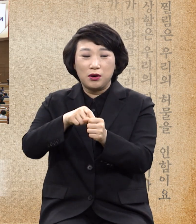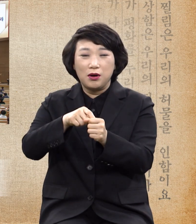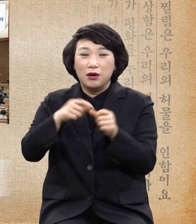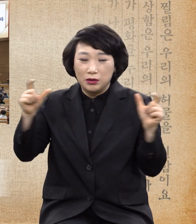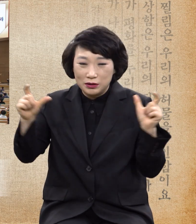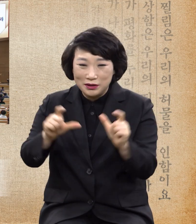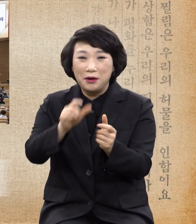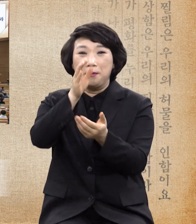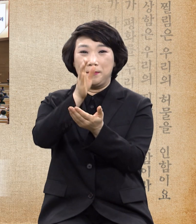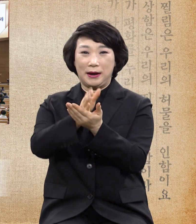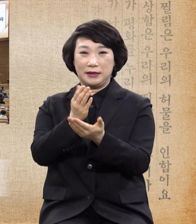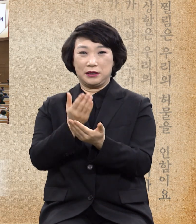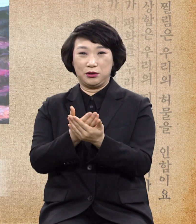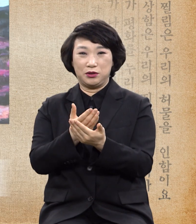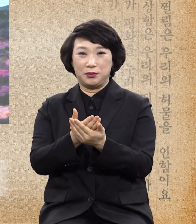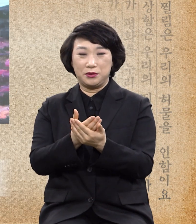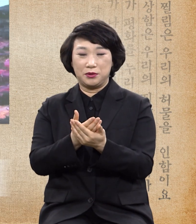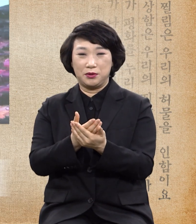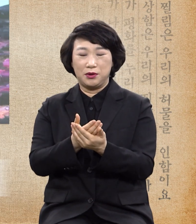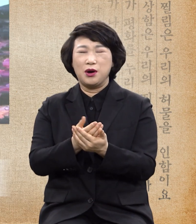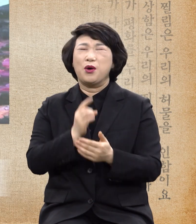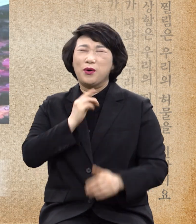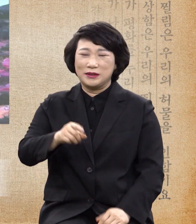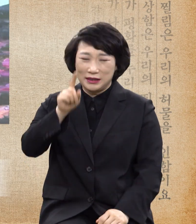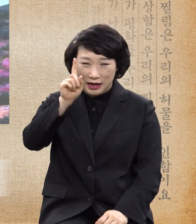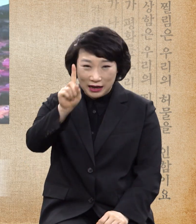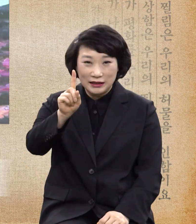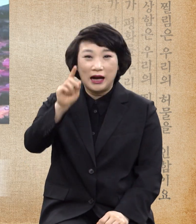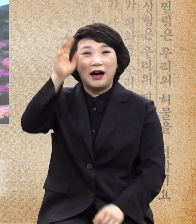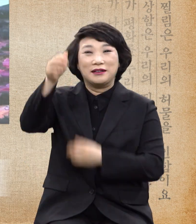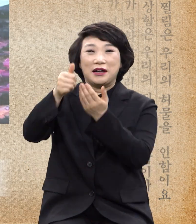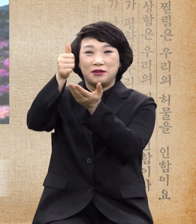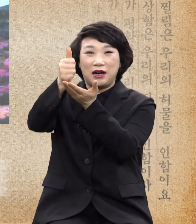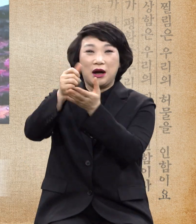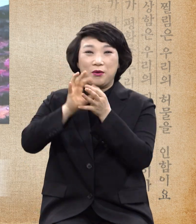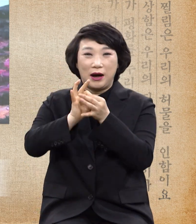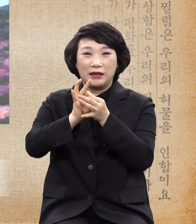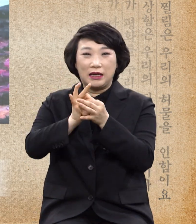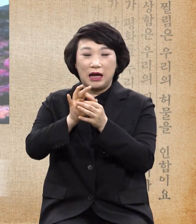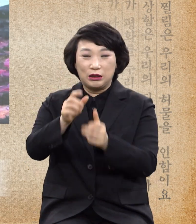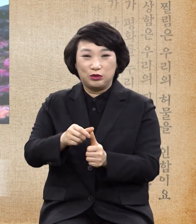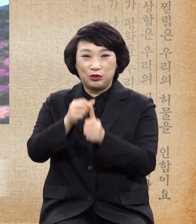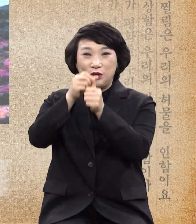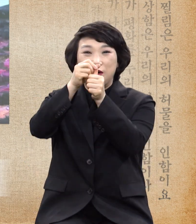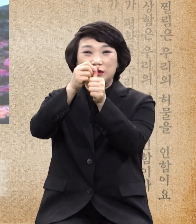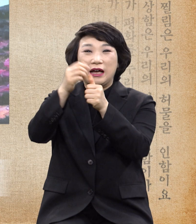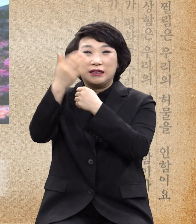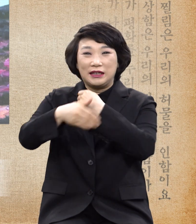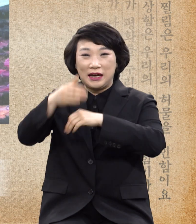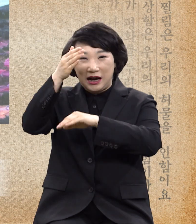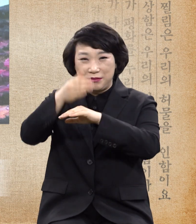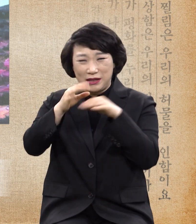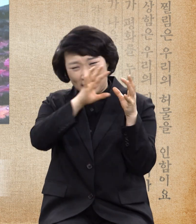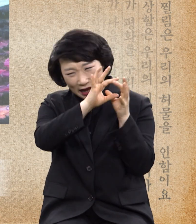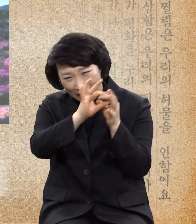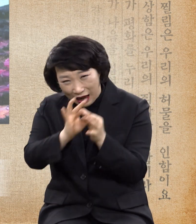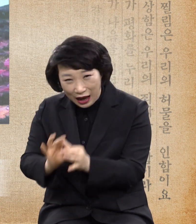없게 하시고 오직 하나님과 관계 속에서 구원원의 감사가 중단되지 않게 하소서